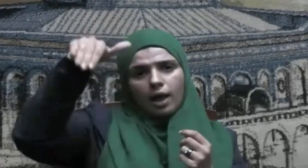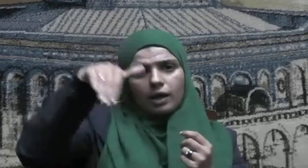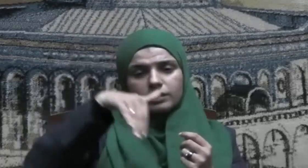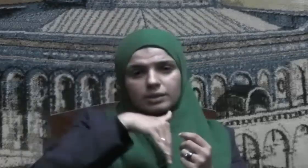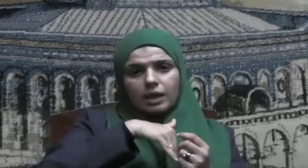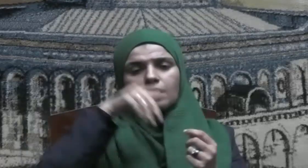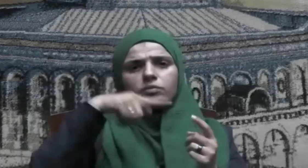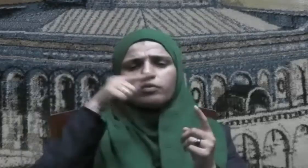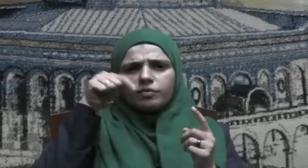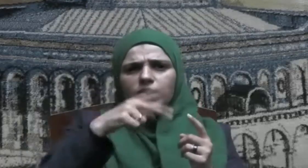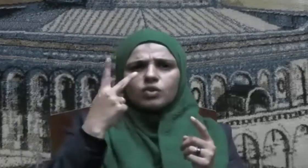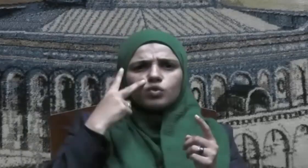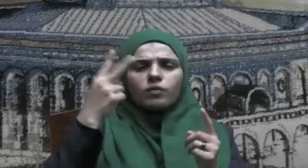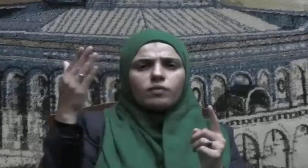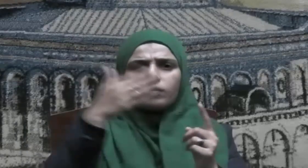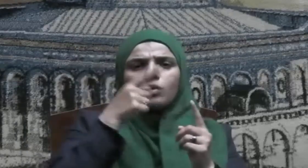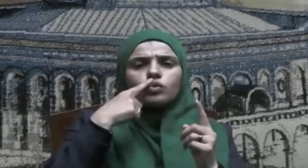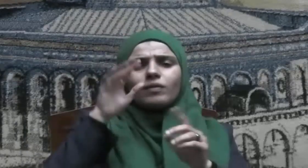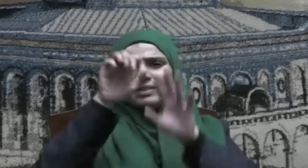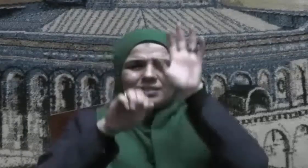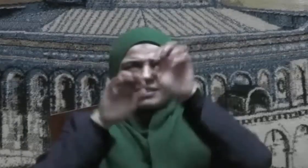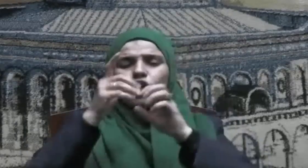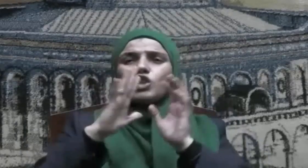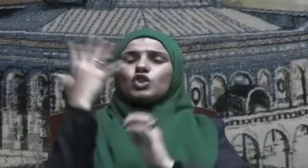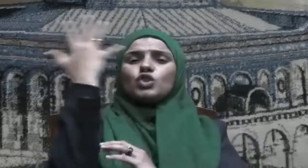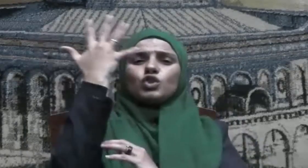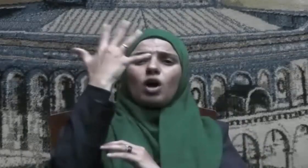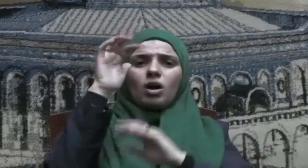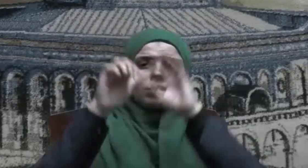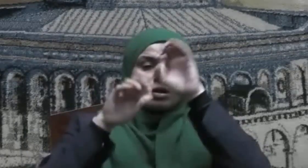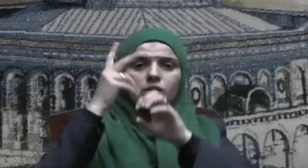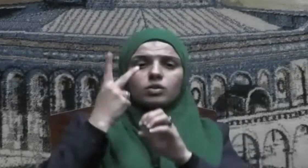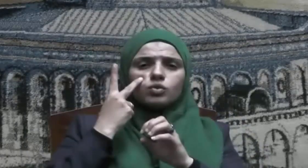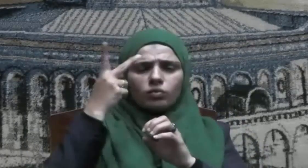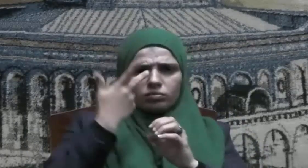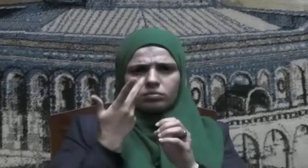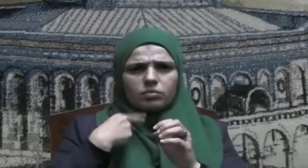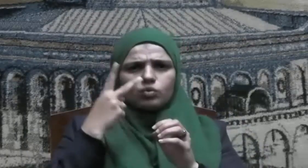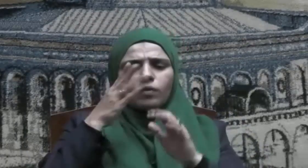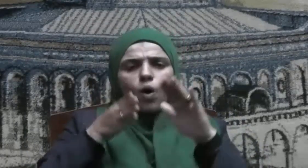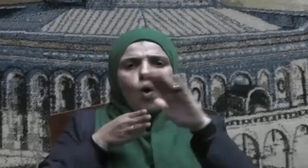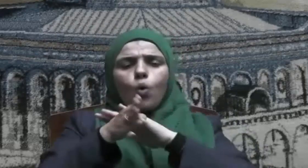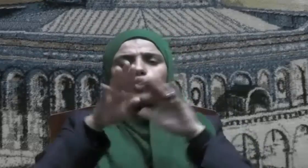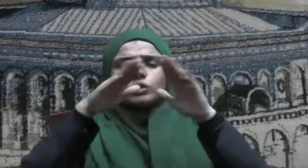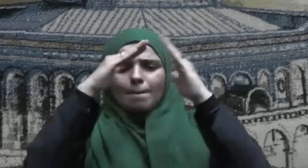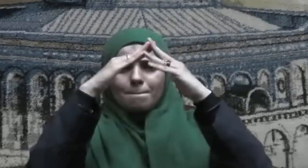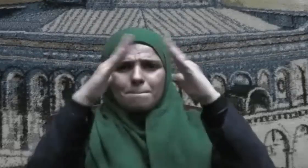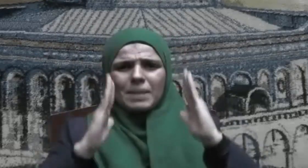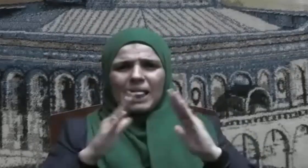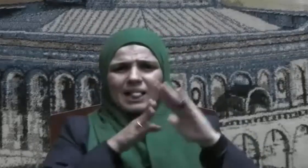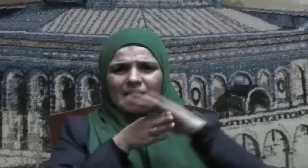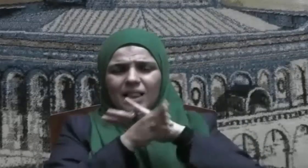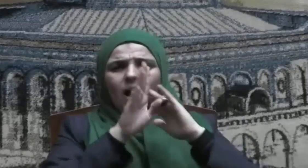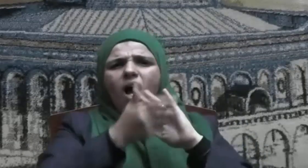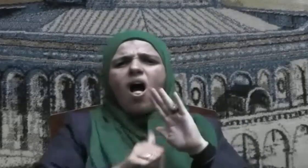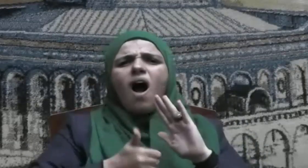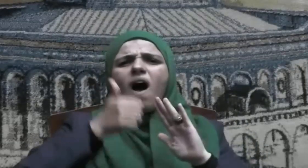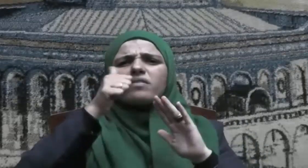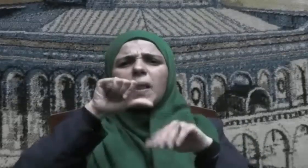وصعد بالشجوة فألقراني داري أحسن وأفضل لم أرى